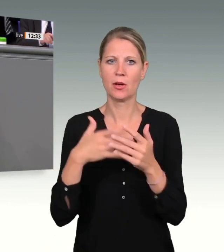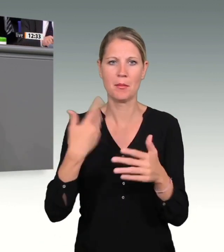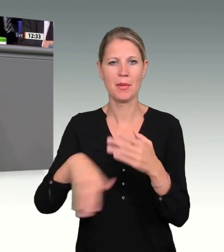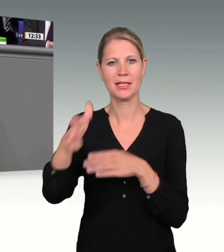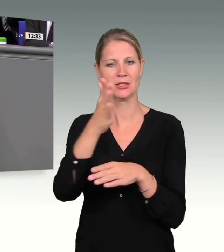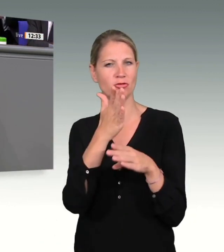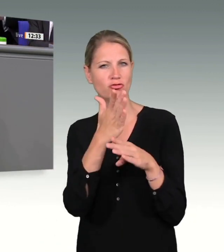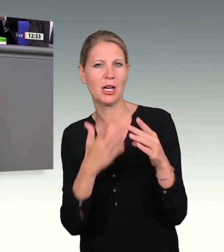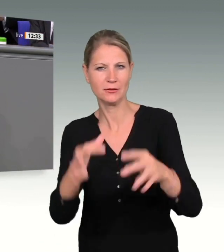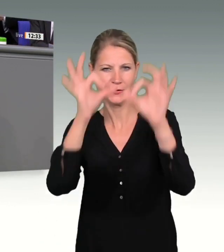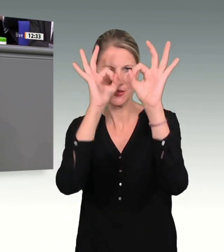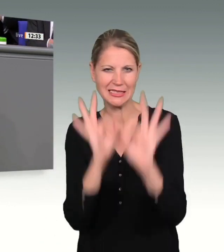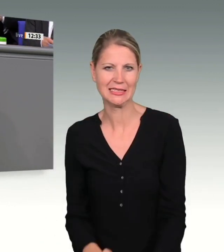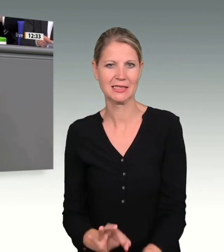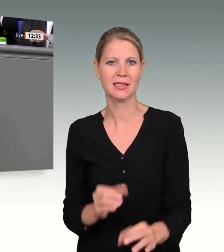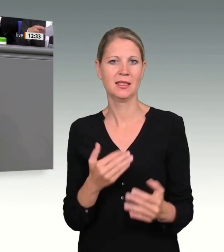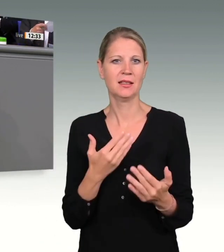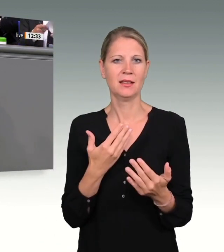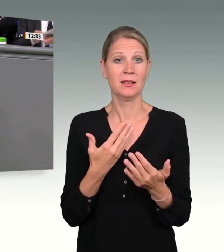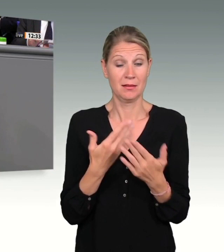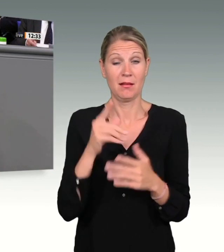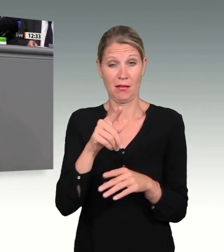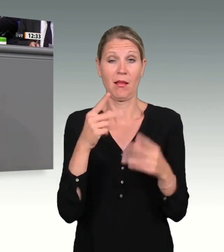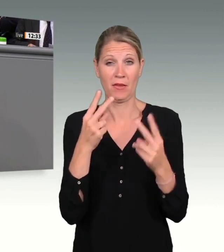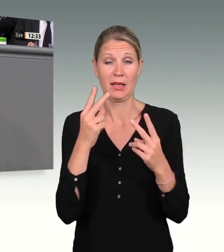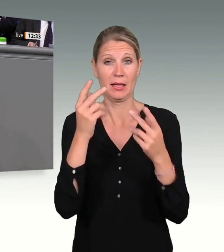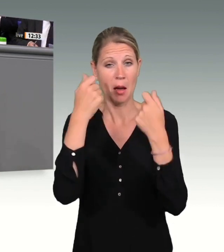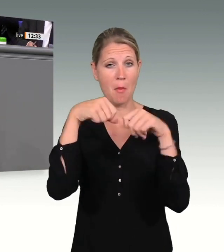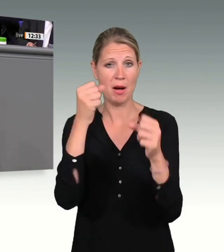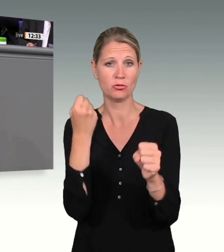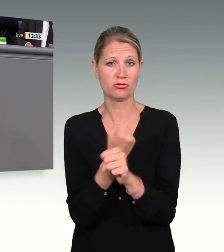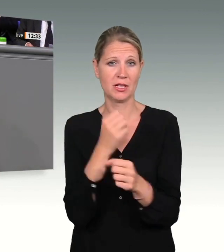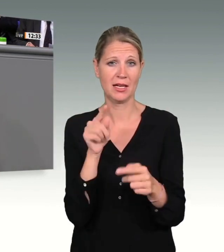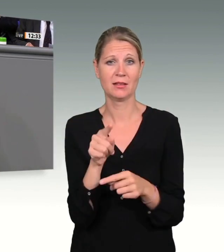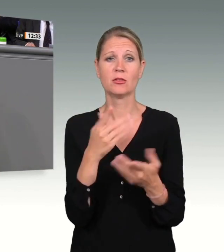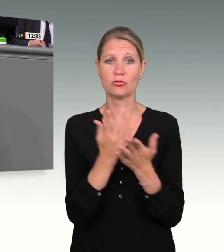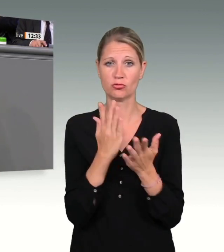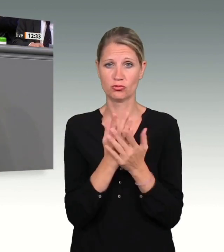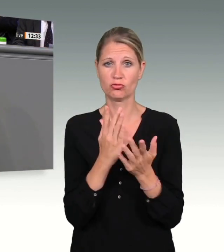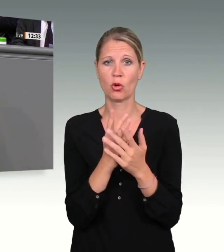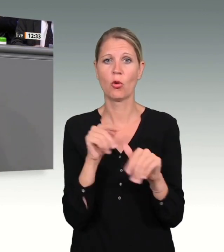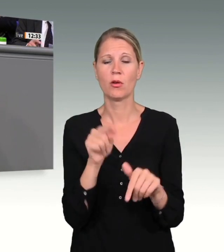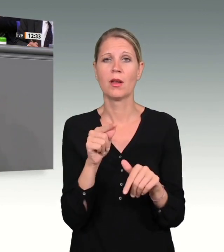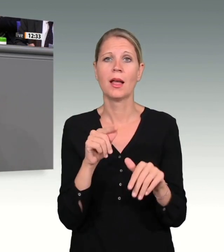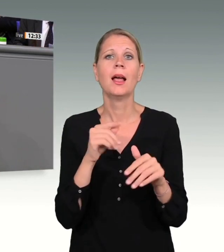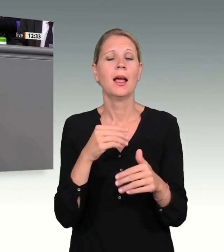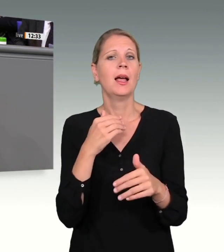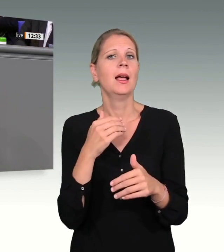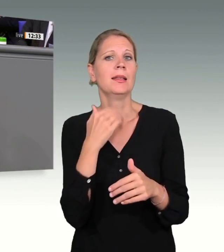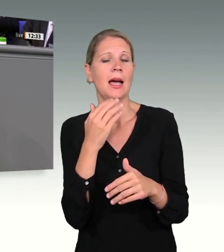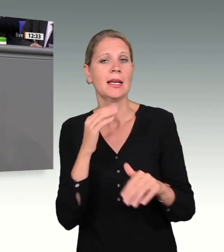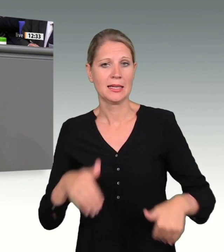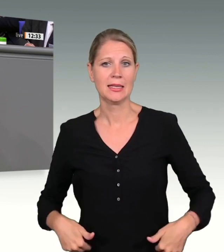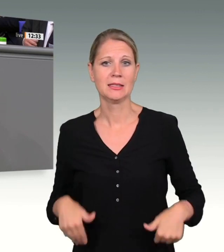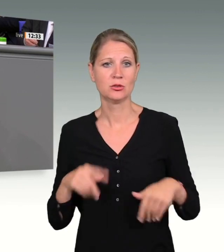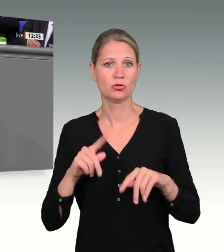beauftragenden konkreten Vorschlag gemacht, liebe Kolleginnen und Kollegen. Strukturelle Defizite haben sich aber auch